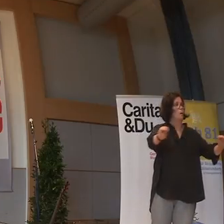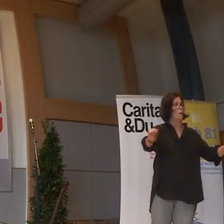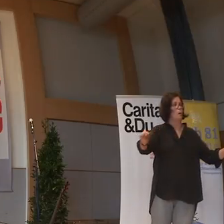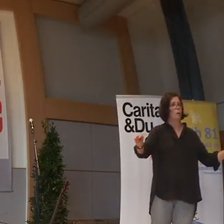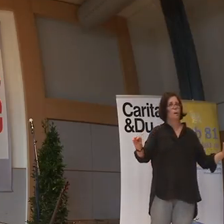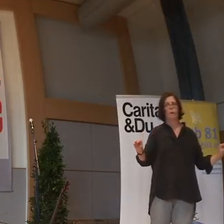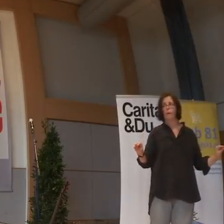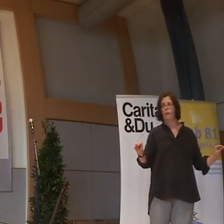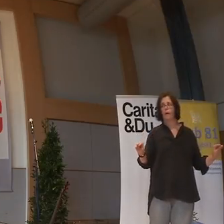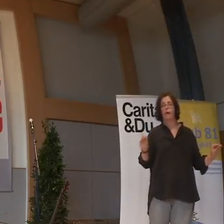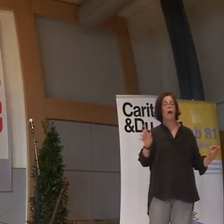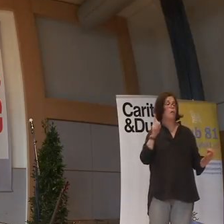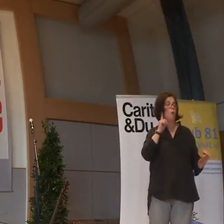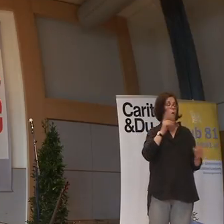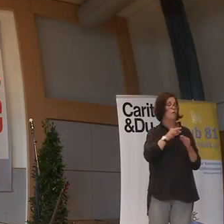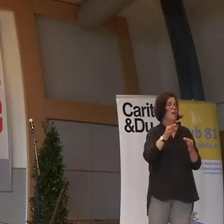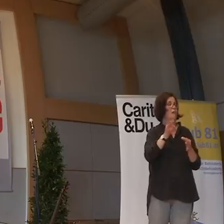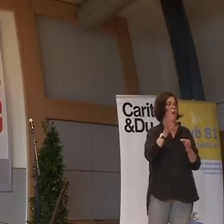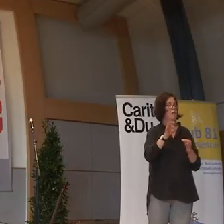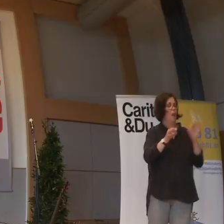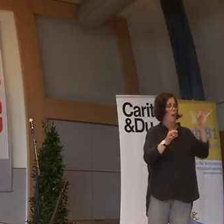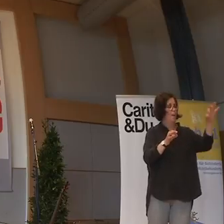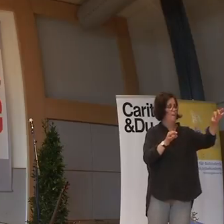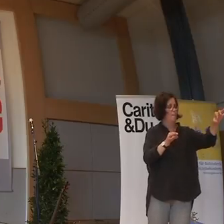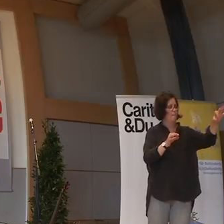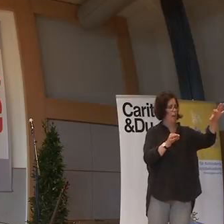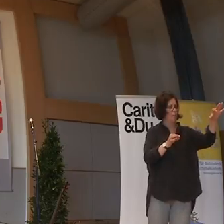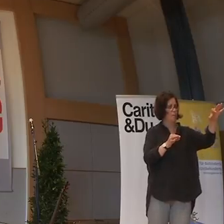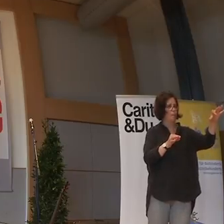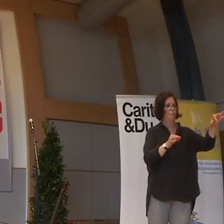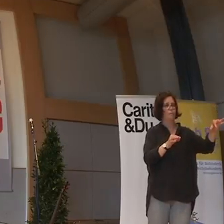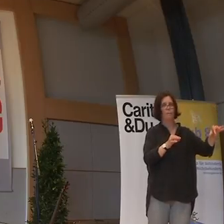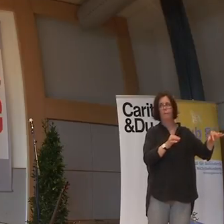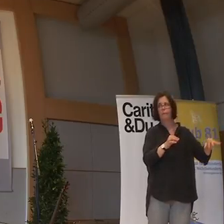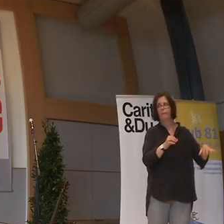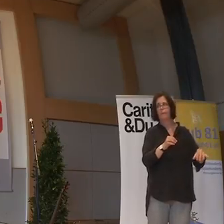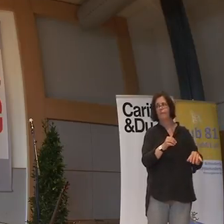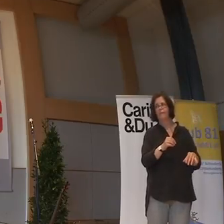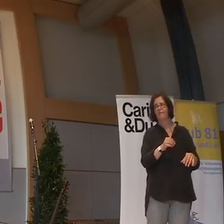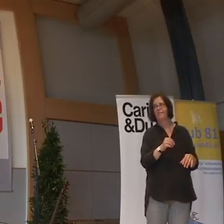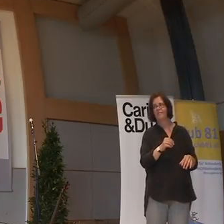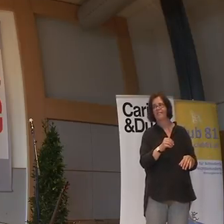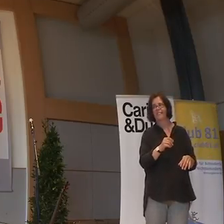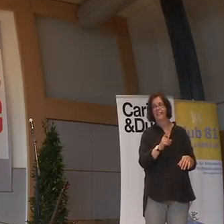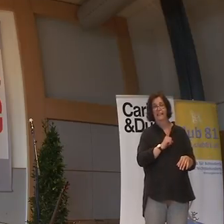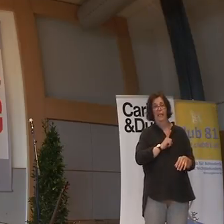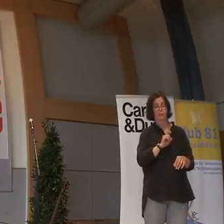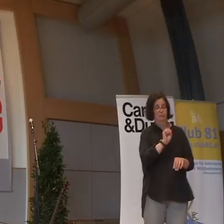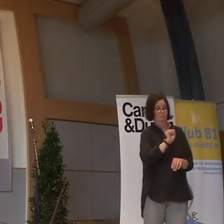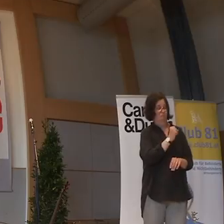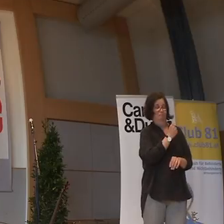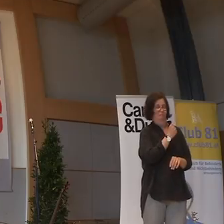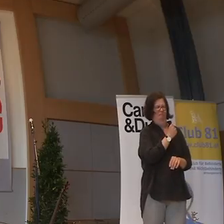Ich habe eine Stecknadel gehören können. Und es ist unnötig zu erwähnen, dass ich mich nicht mehr umdreht habe